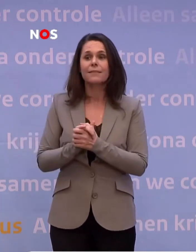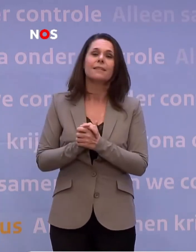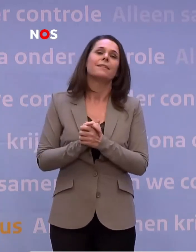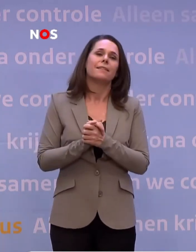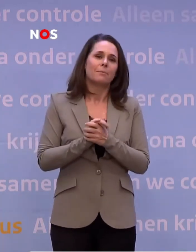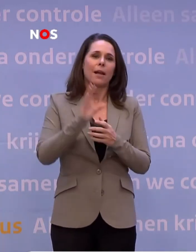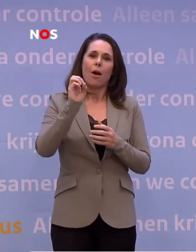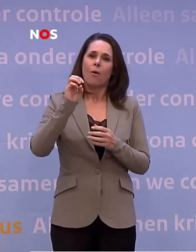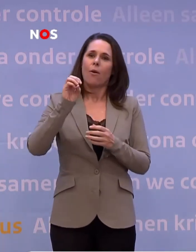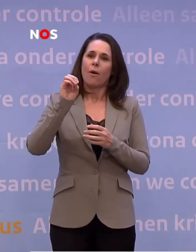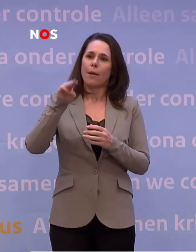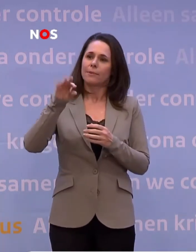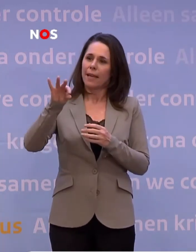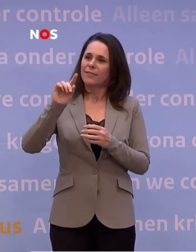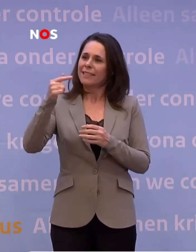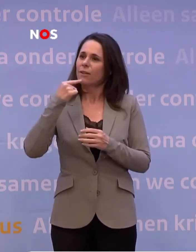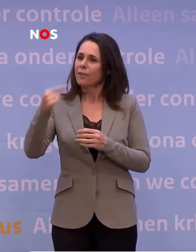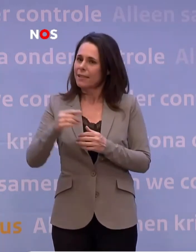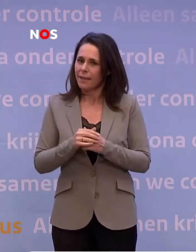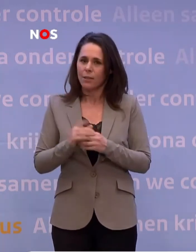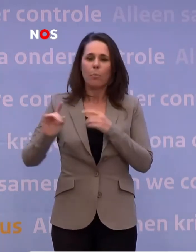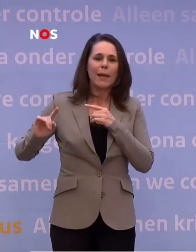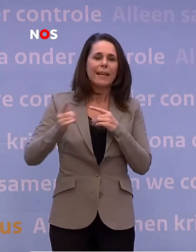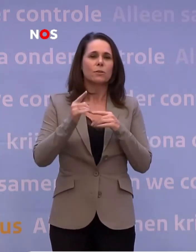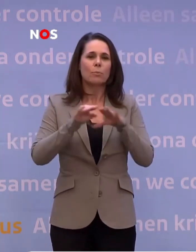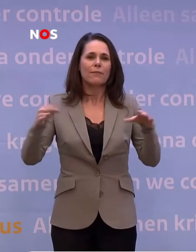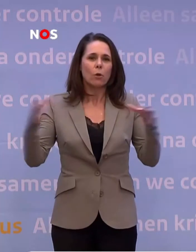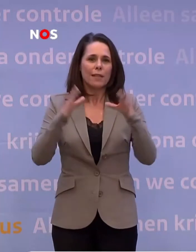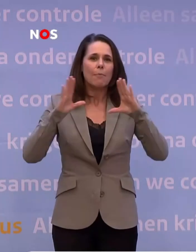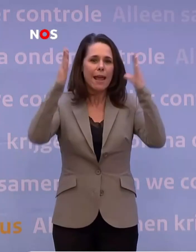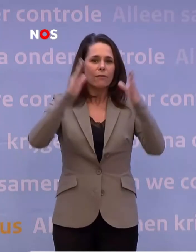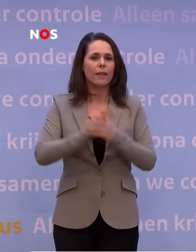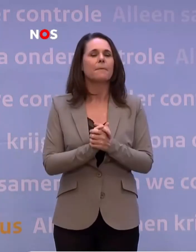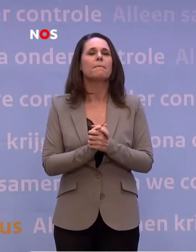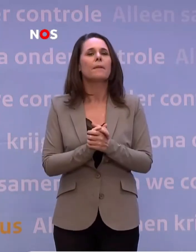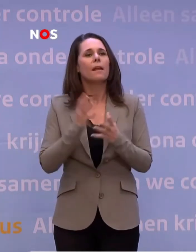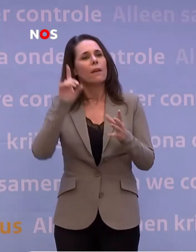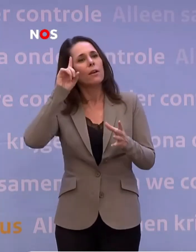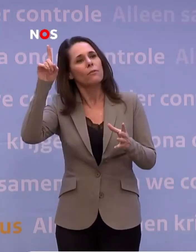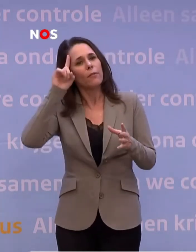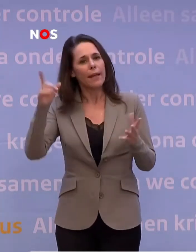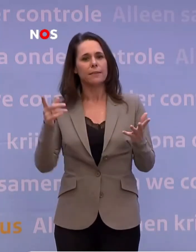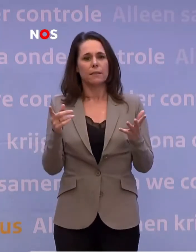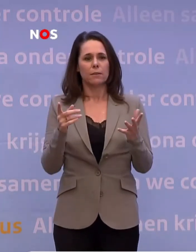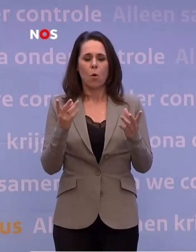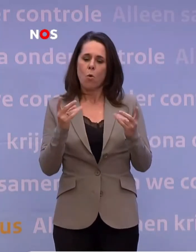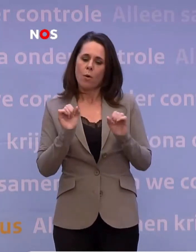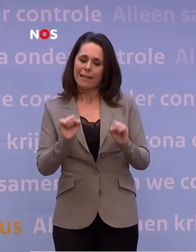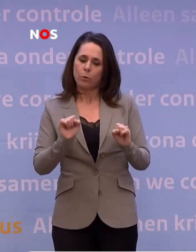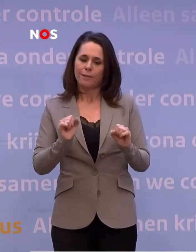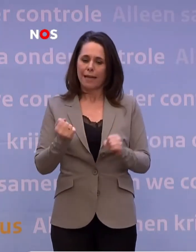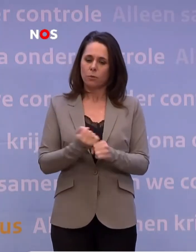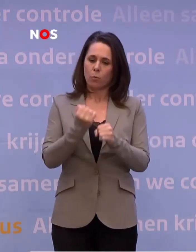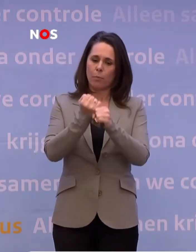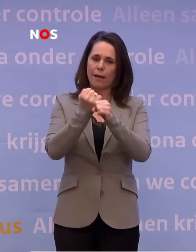je dat zou kunnen toepassen. En het allereerste is op het niveau van de samenleving als geheel. Je wilt weten namelijk in welke mate er immuniteit is opgebouwd. Dus je wilt weten in